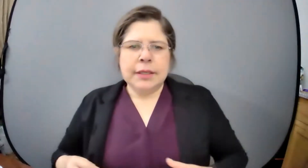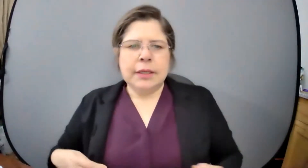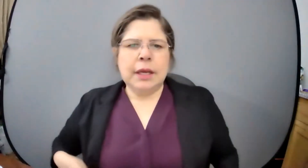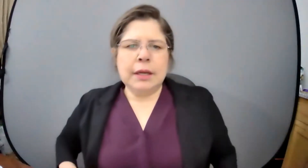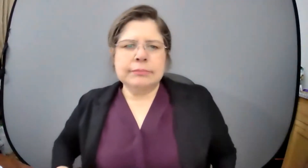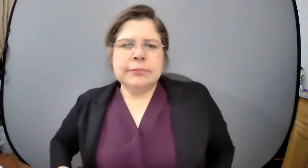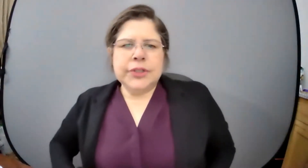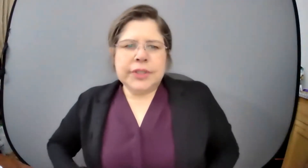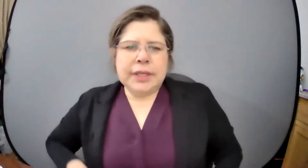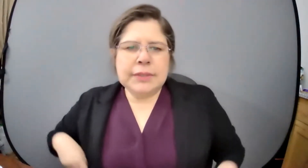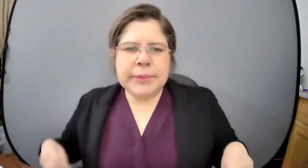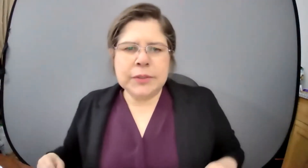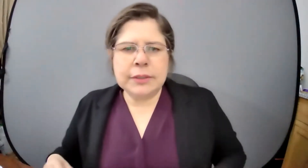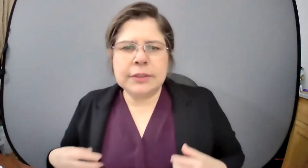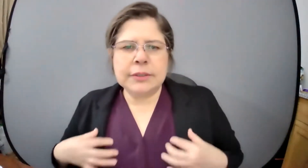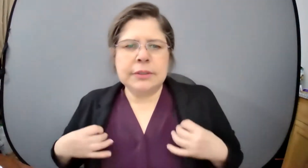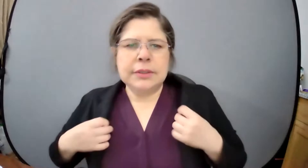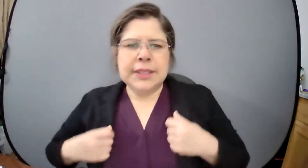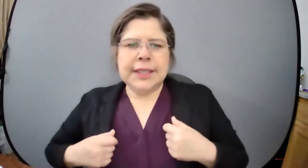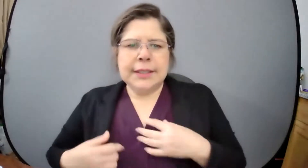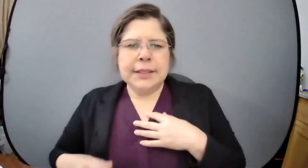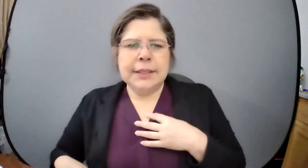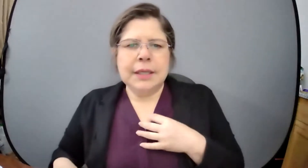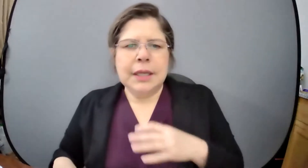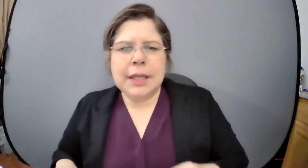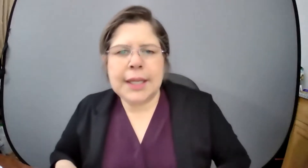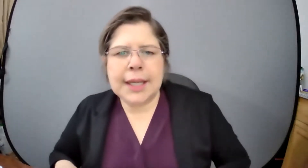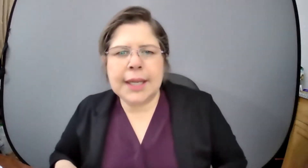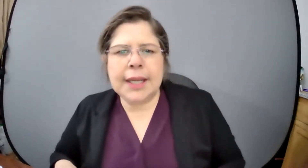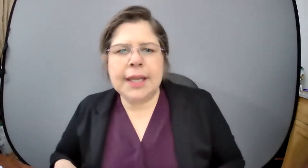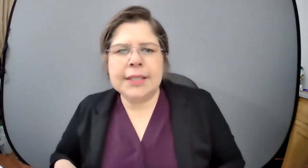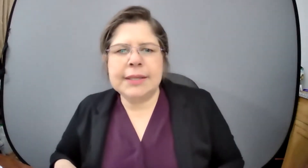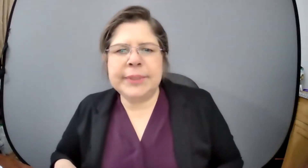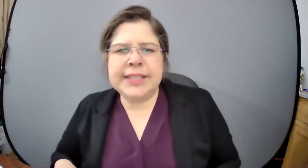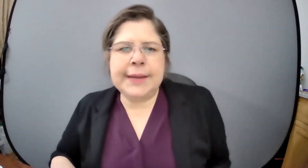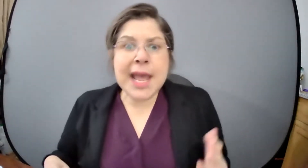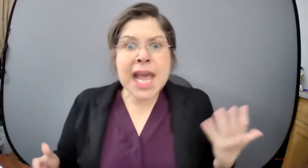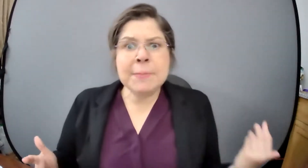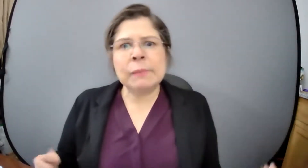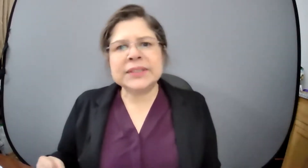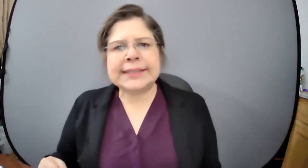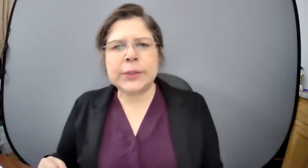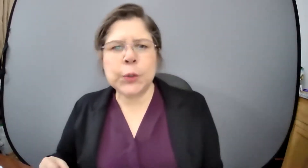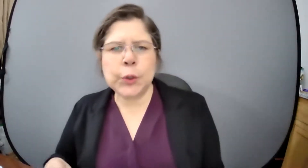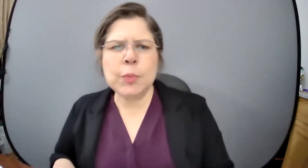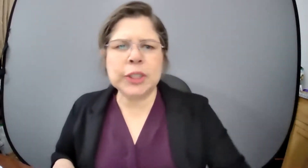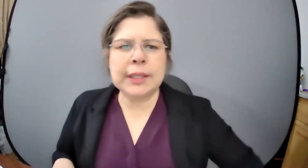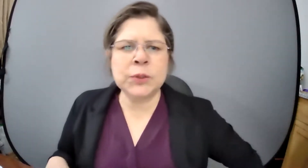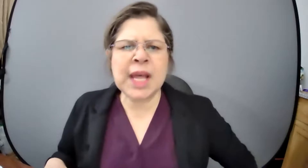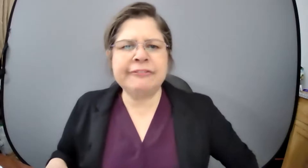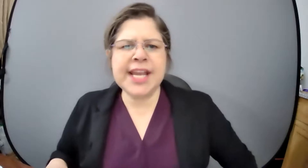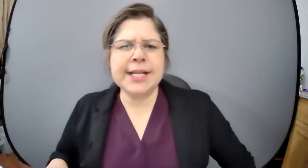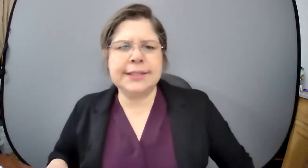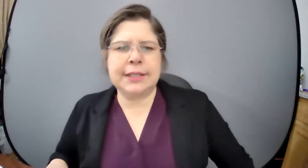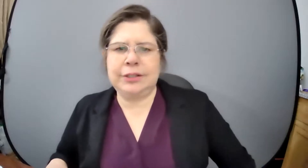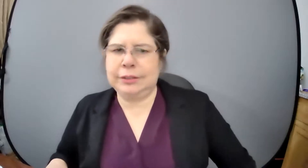sí yo tengo un amigo sordo que siempre dice ven vamos a hacer un grupo